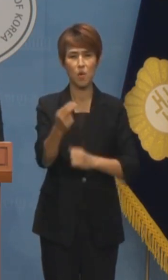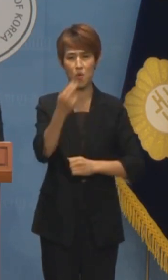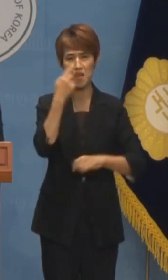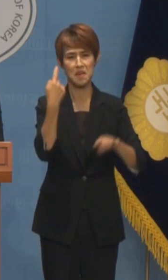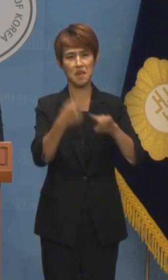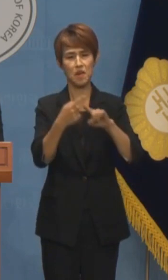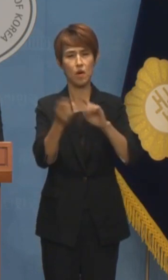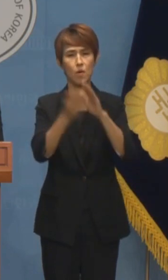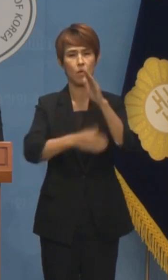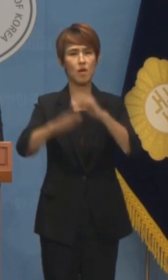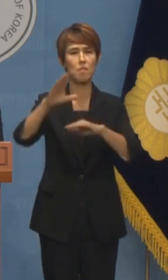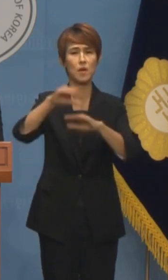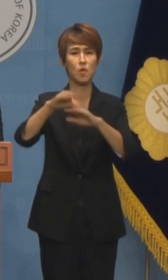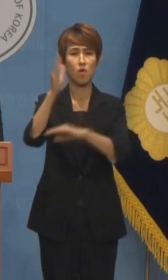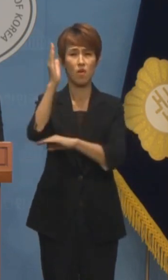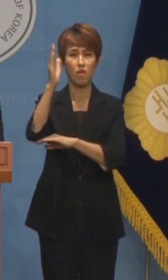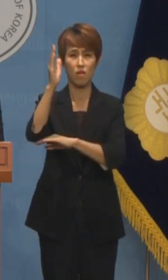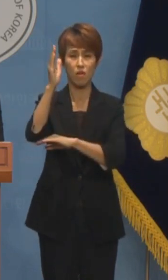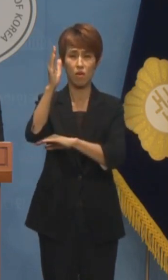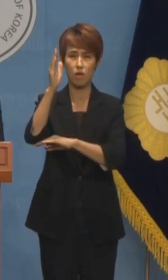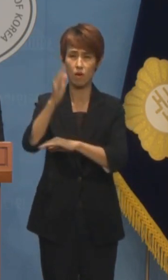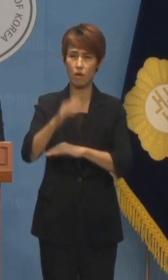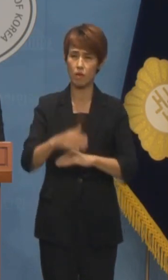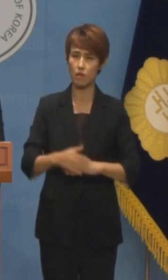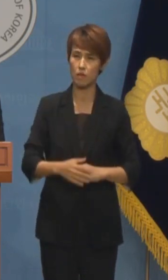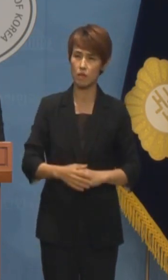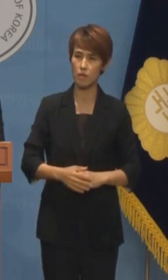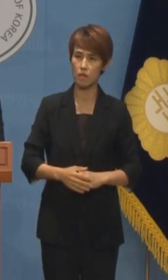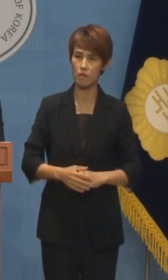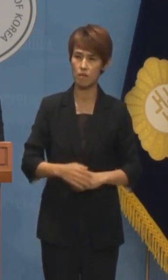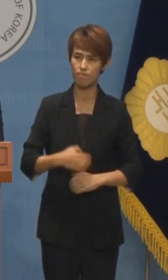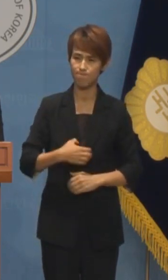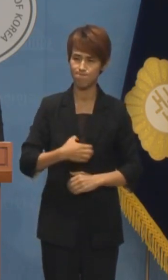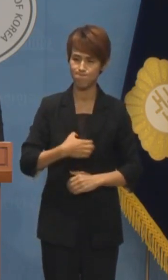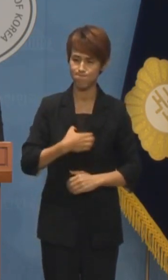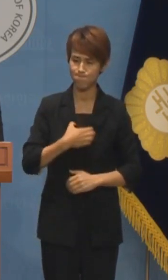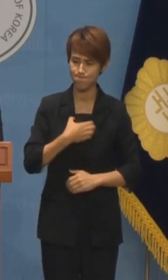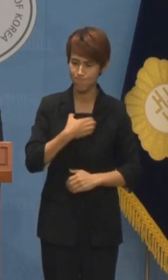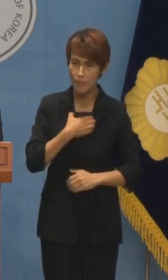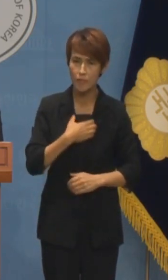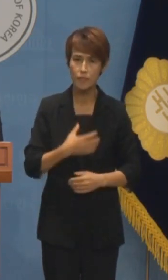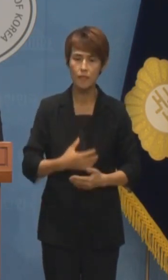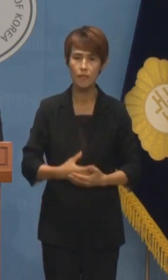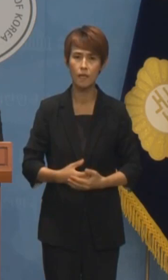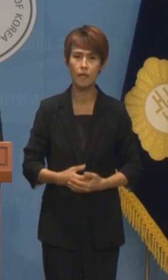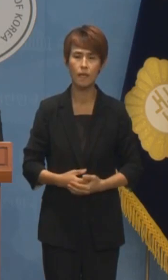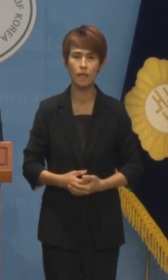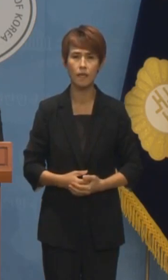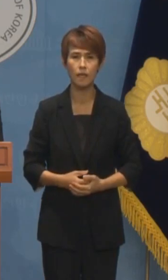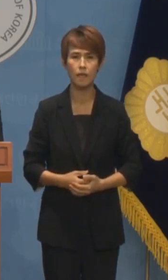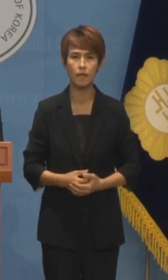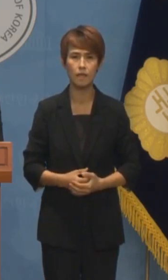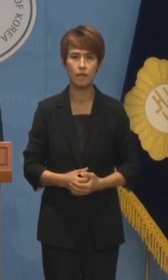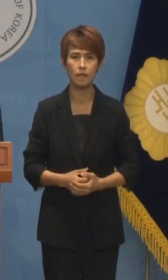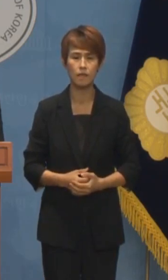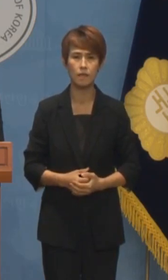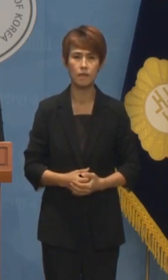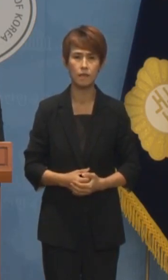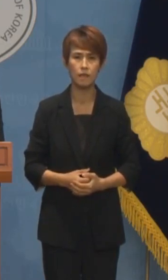공영방송이라는 말조차 차마 참고 들어줄 수 없을 정도로 역겹습니다